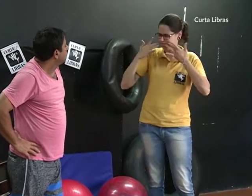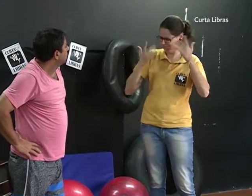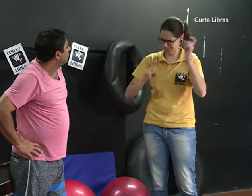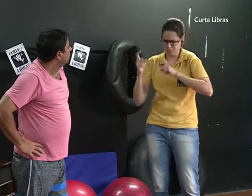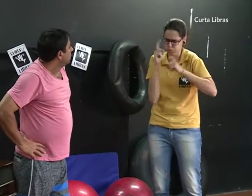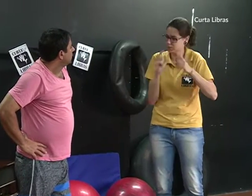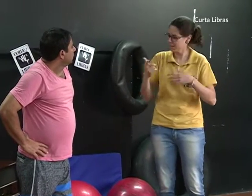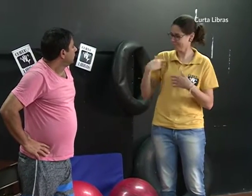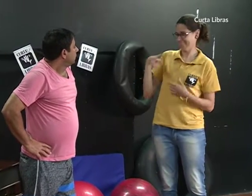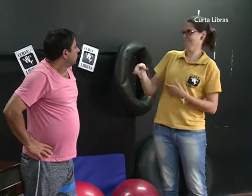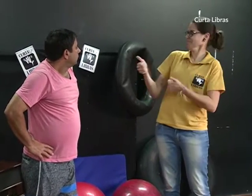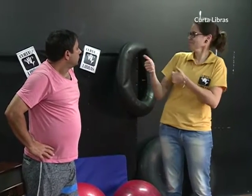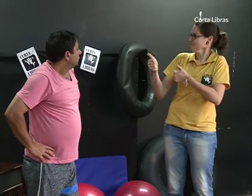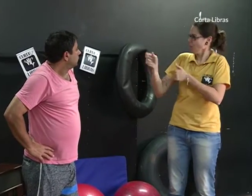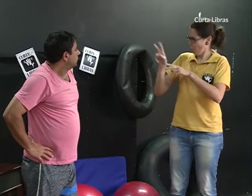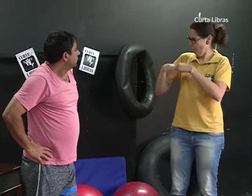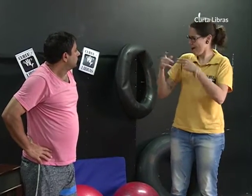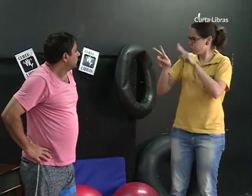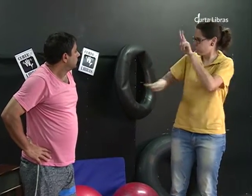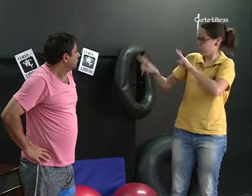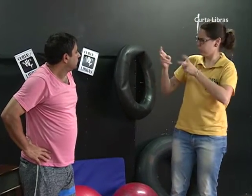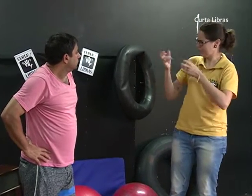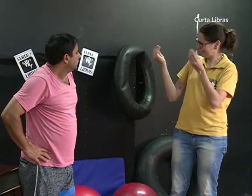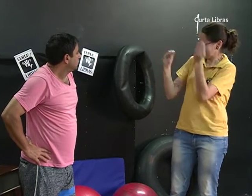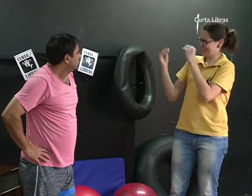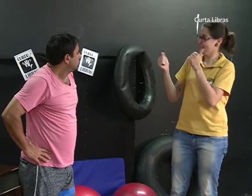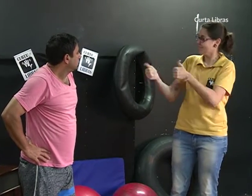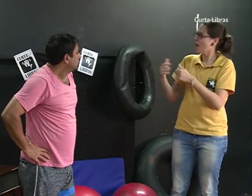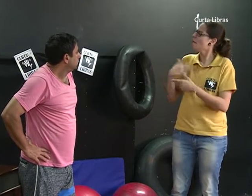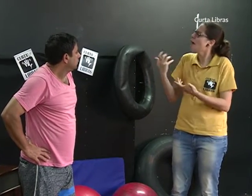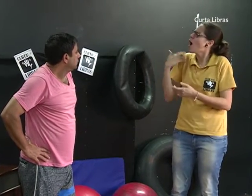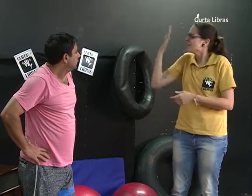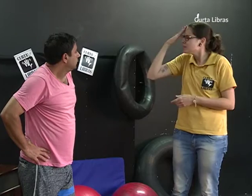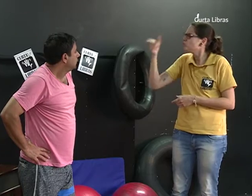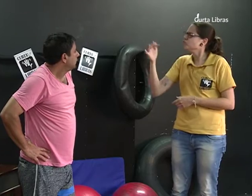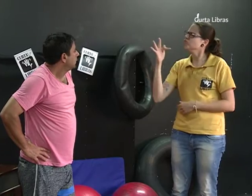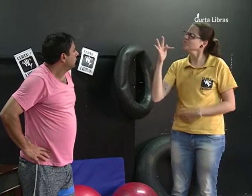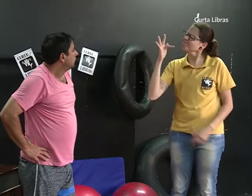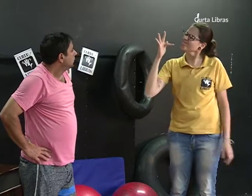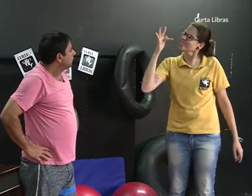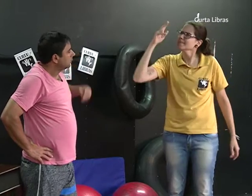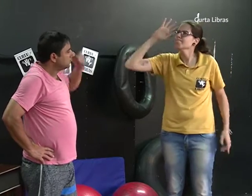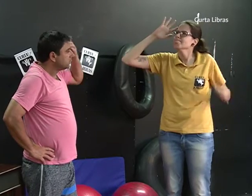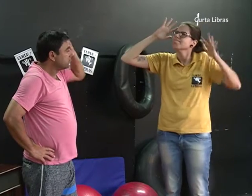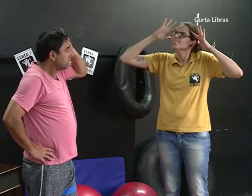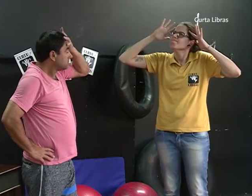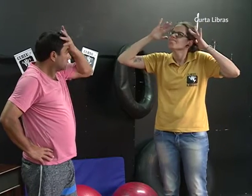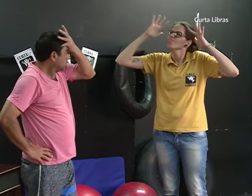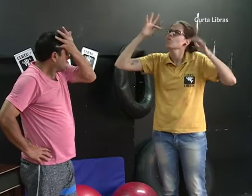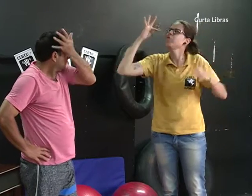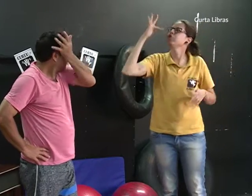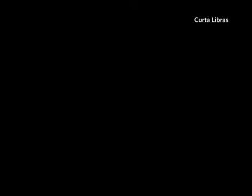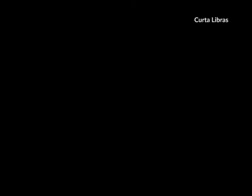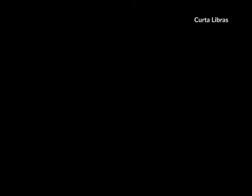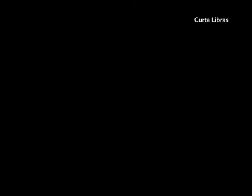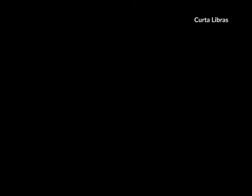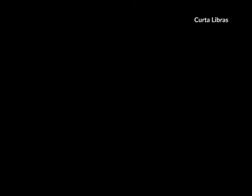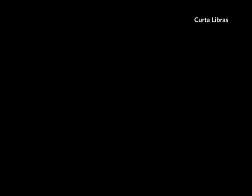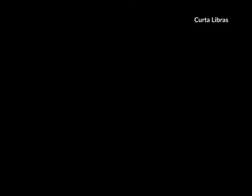Você usa os recursos de expressão, essa experiência visual que você aproveita muito bem. Mas eu gostaria de saber quais são os sonhos